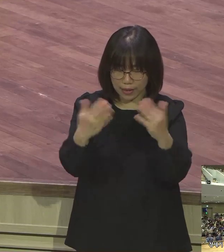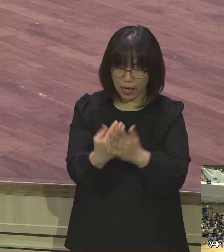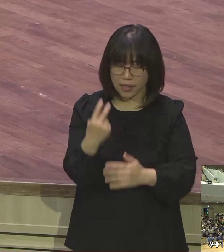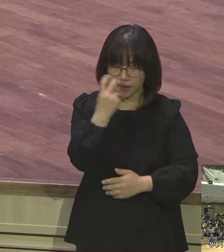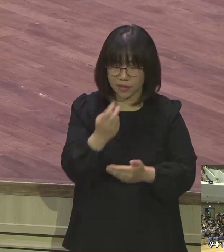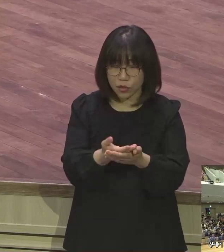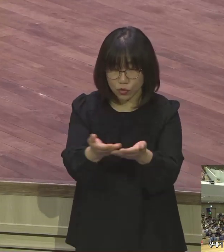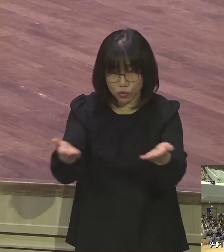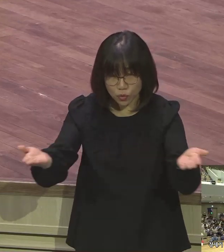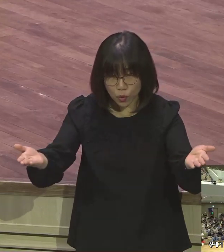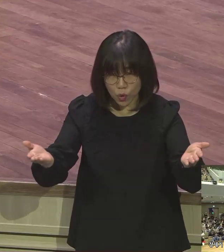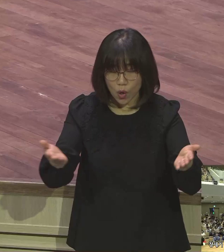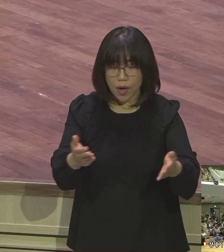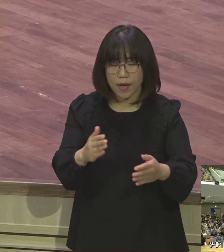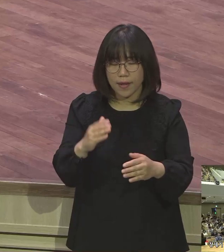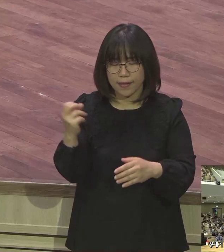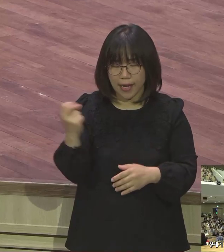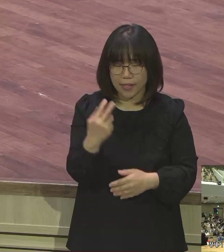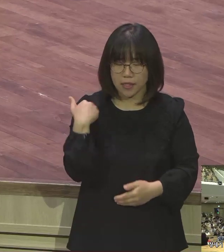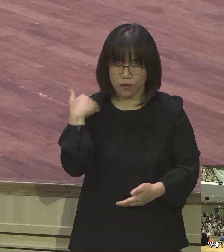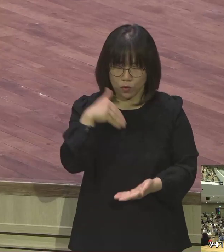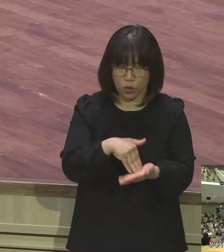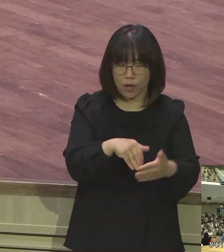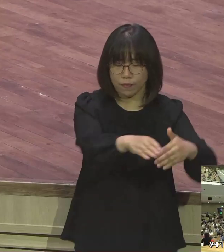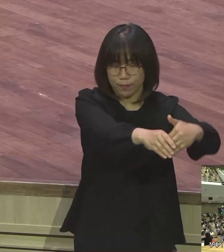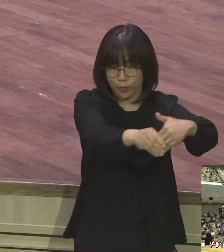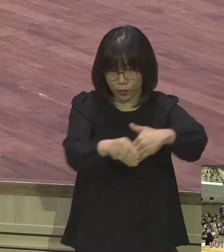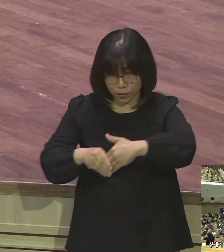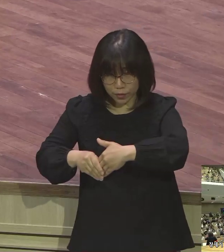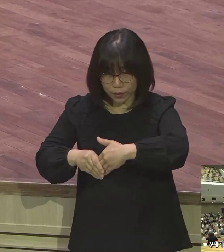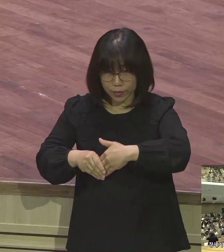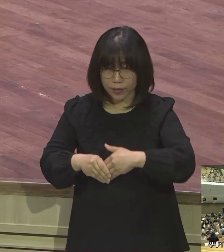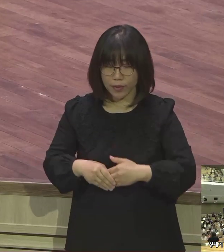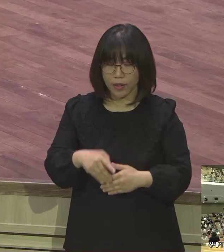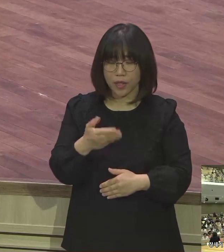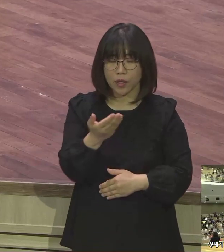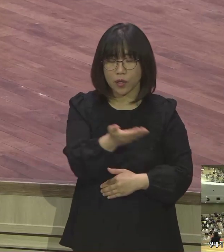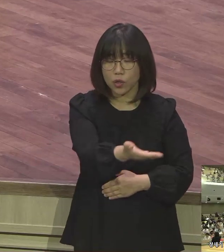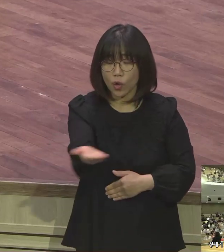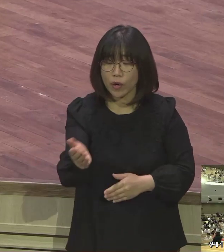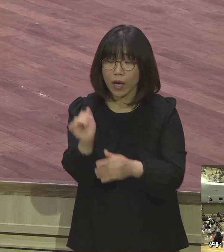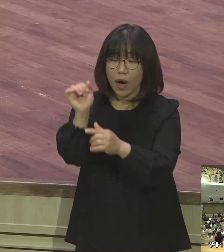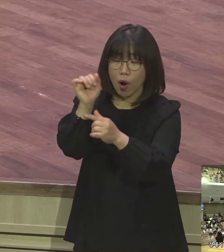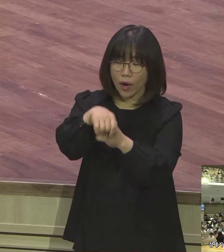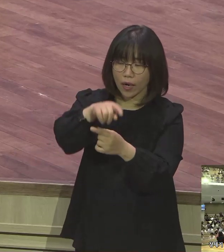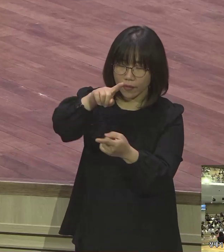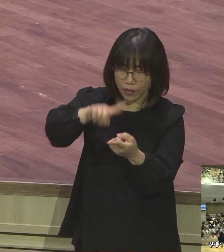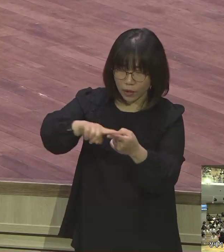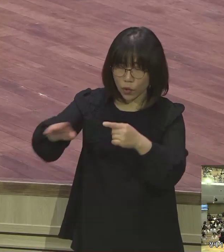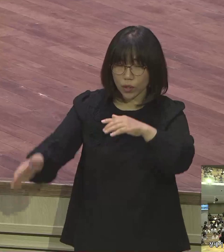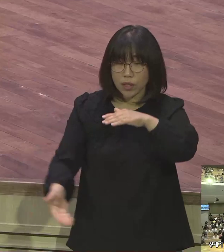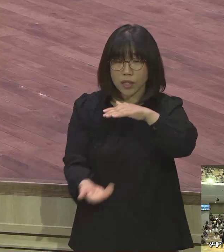땅으로 돌아오게 할지라 내가 너에게 허락한 것을 다 이루기까지 너를 떠나지